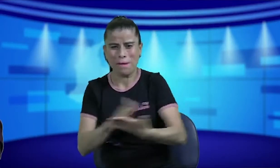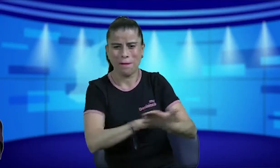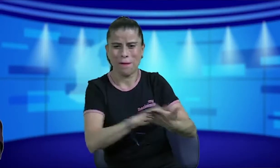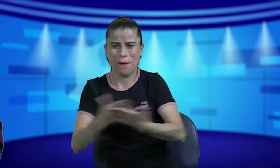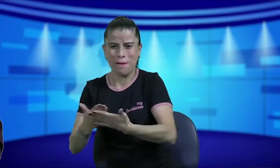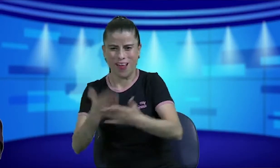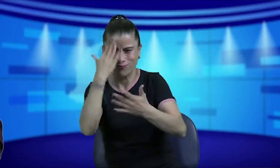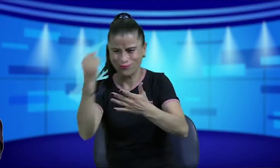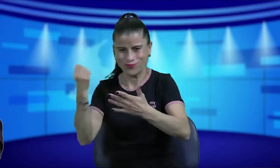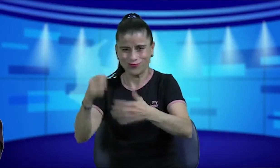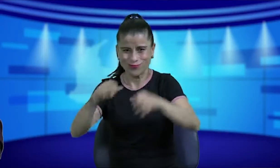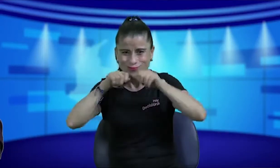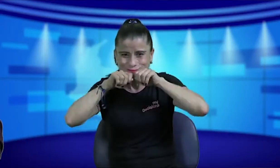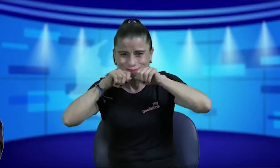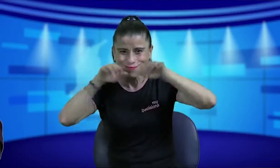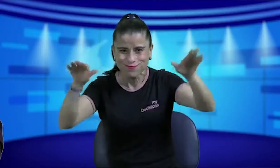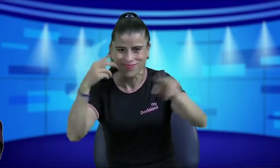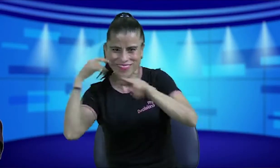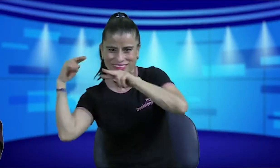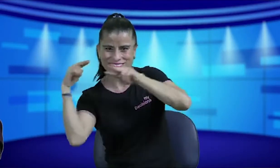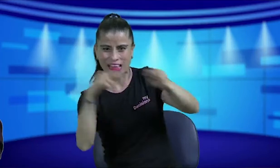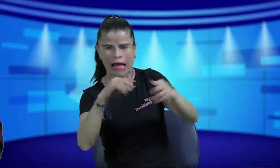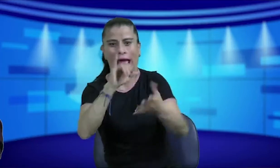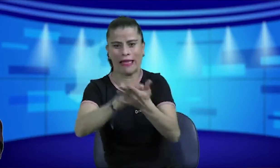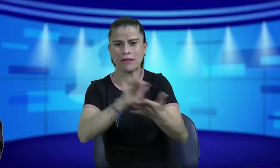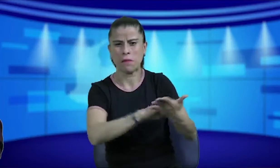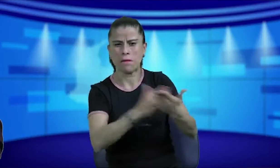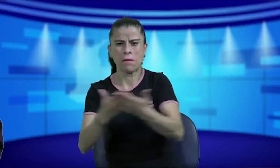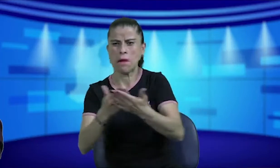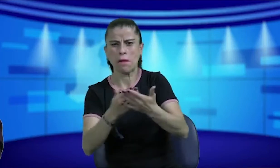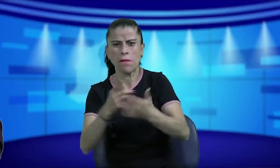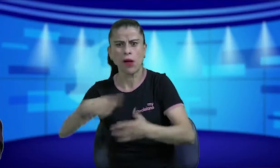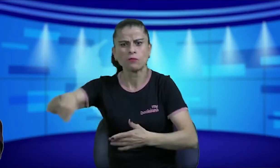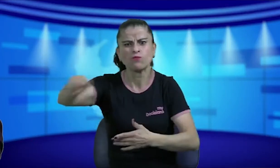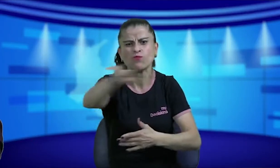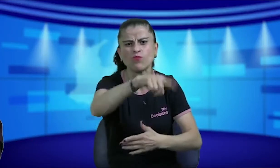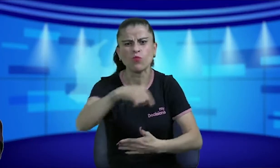se hizo una traducción que hace poco se publicó es por eso bueno se hizo esta